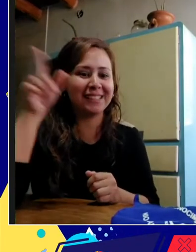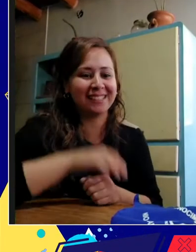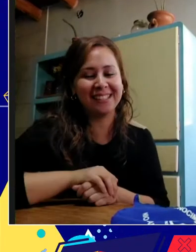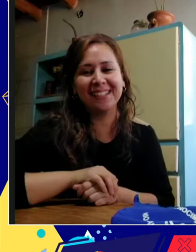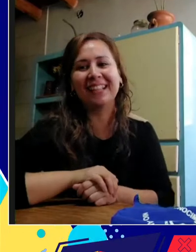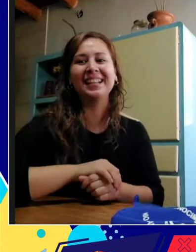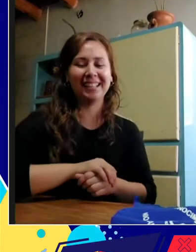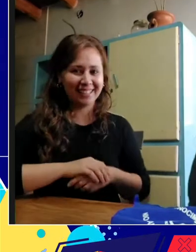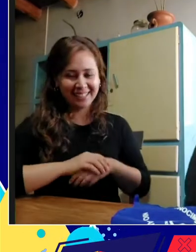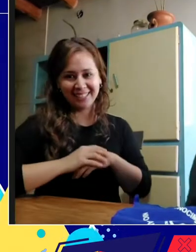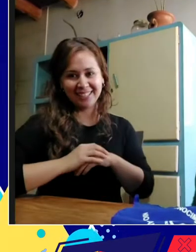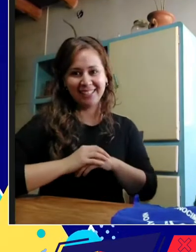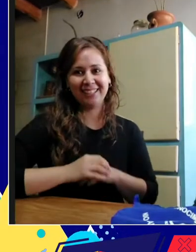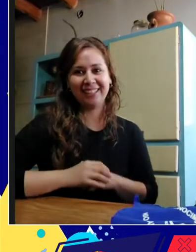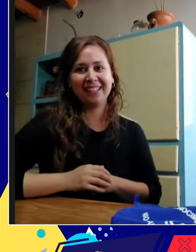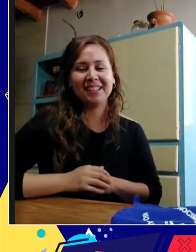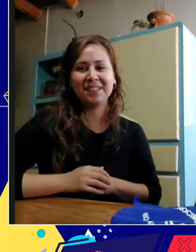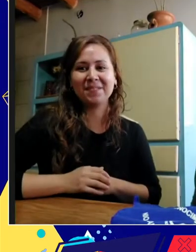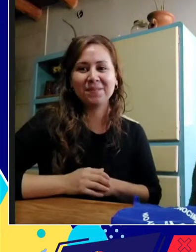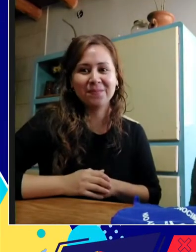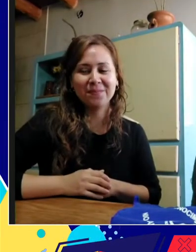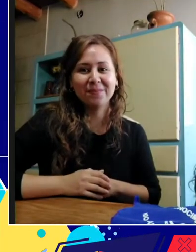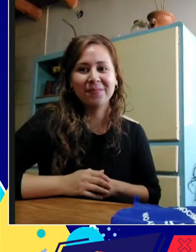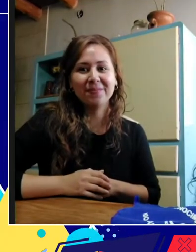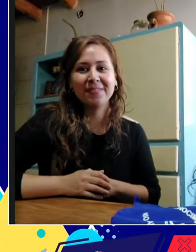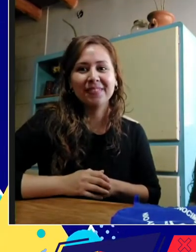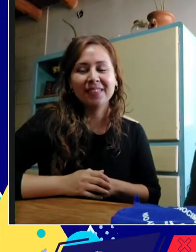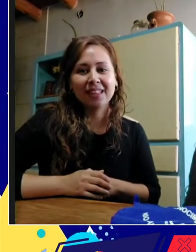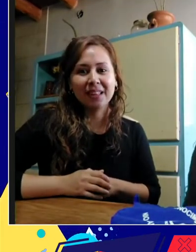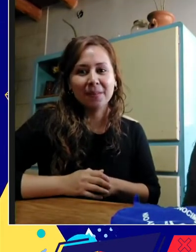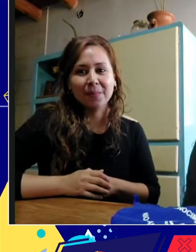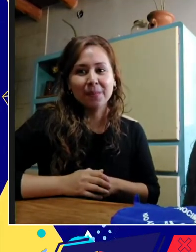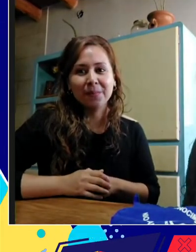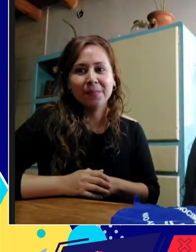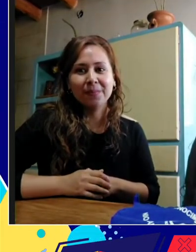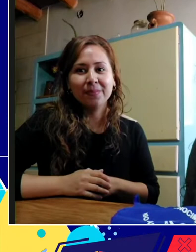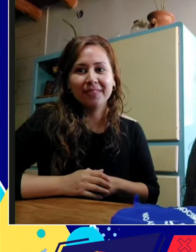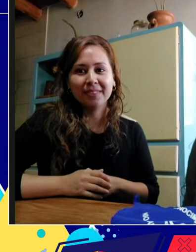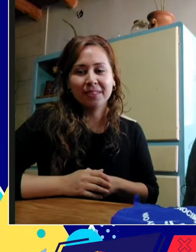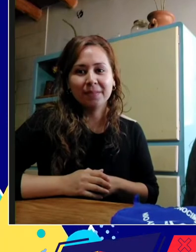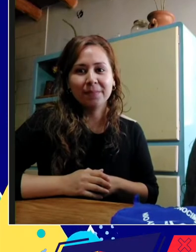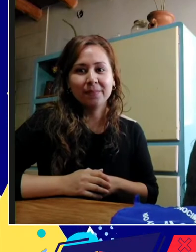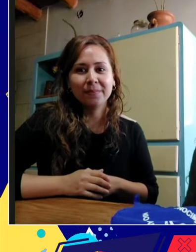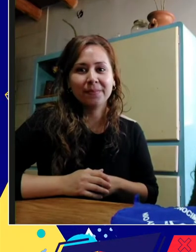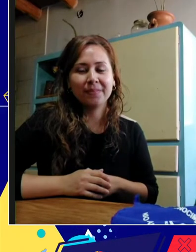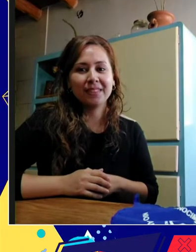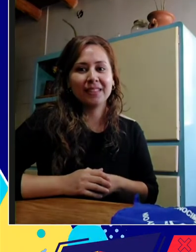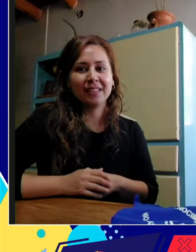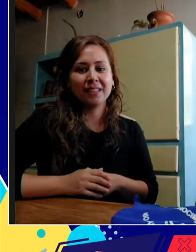No, no la escuchamos. A ver. No, no. No está activado el volumen. Bueno, ahí estaban. micrófono. Estaban las dos